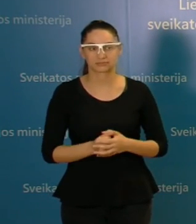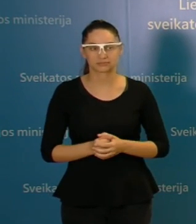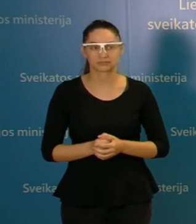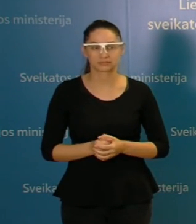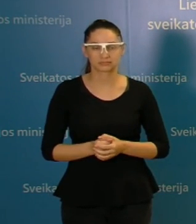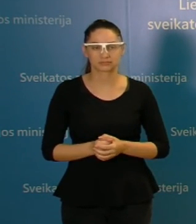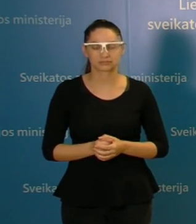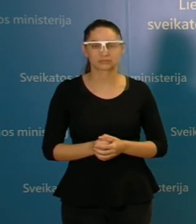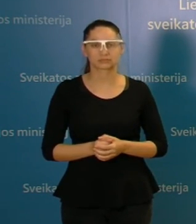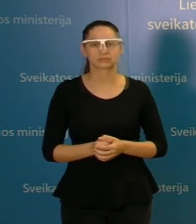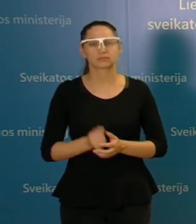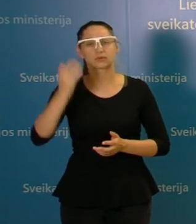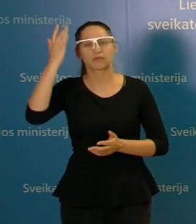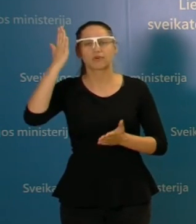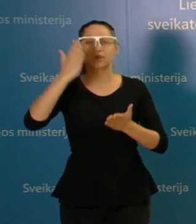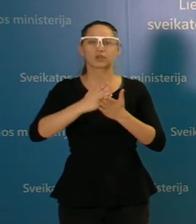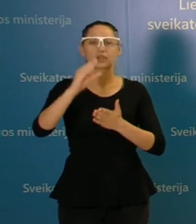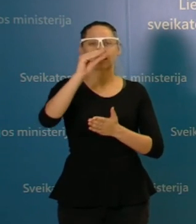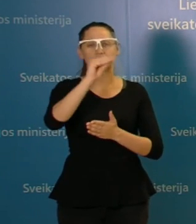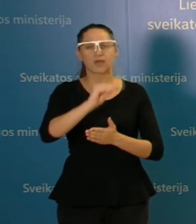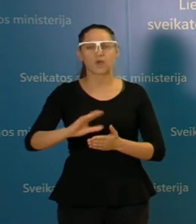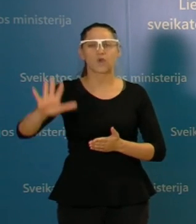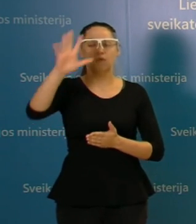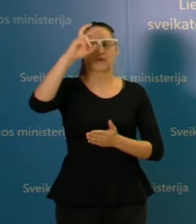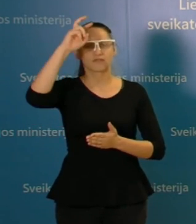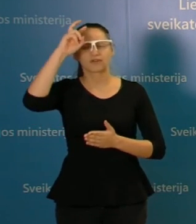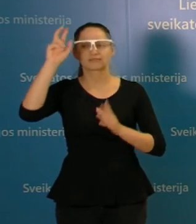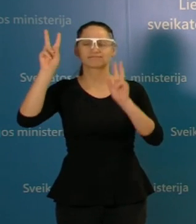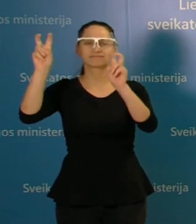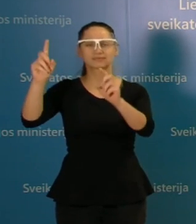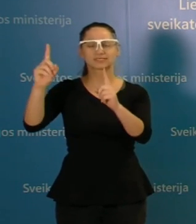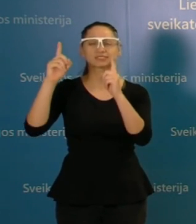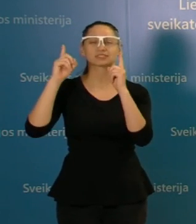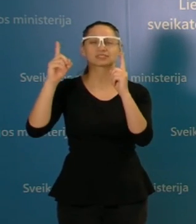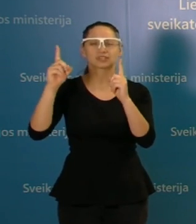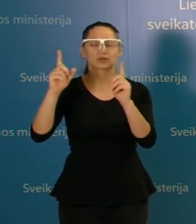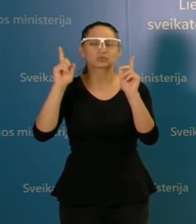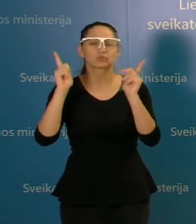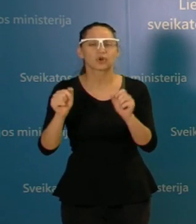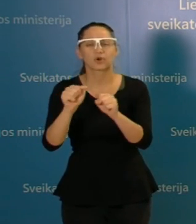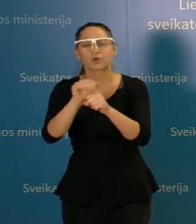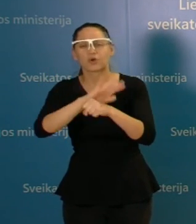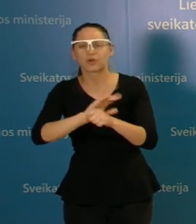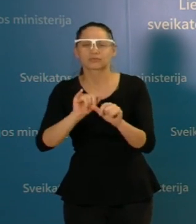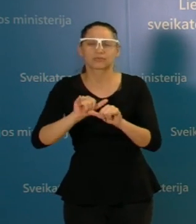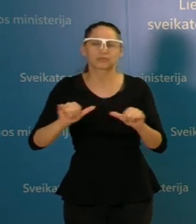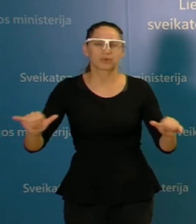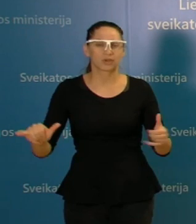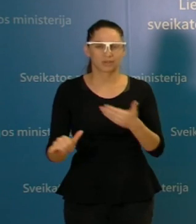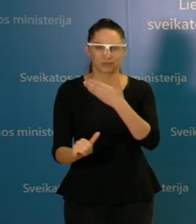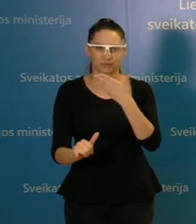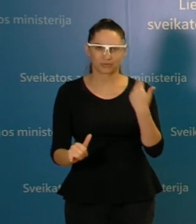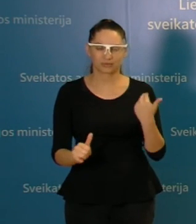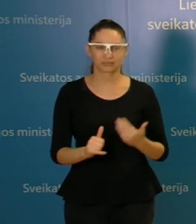kokia nors saugi valstybė Europoje, kurie yra kažkaip stebuklingai apsaugota nuo lygos plėtimo. Aš jums galiu tik tai